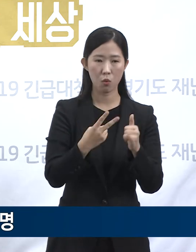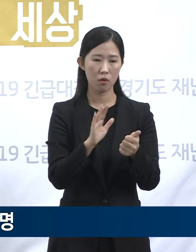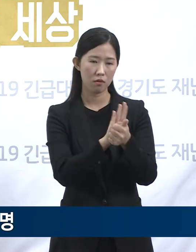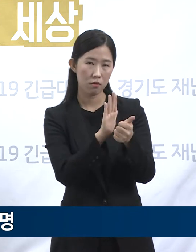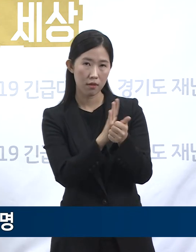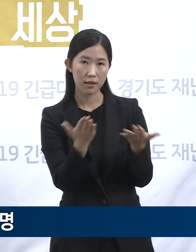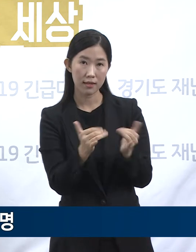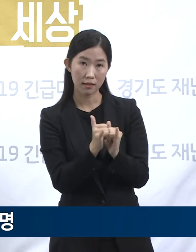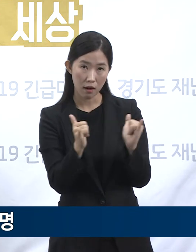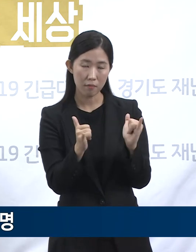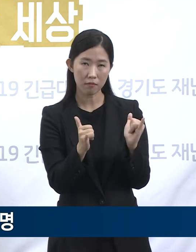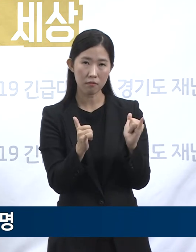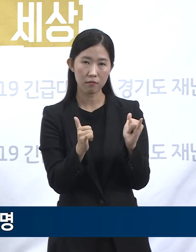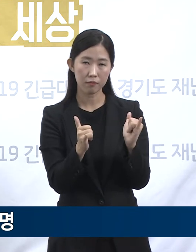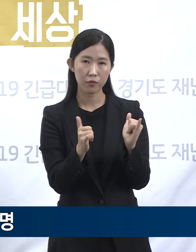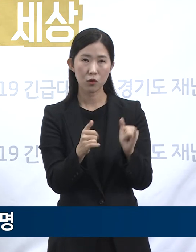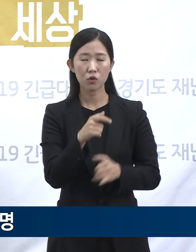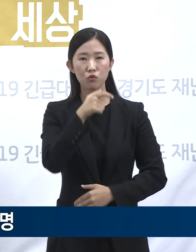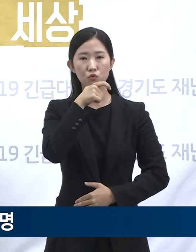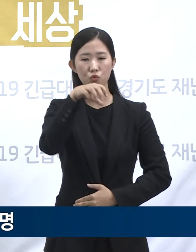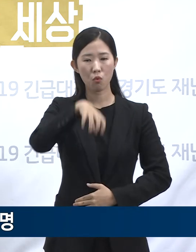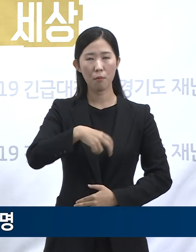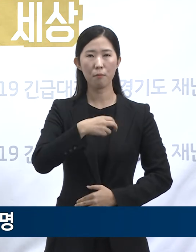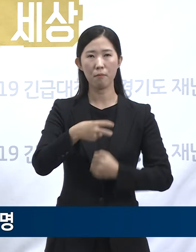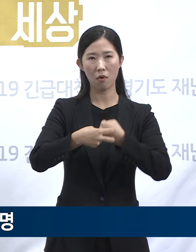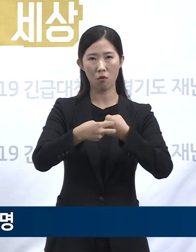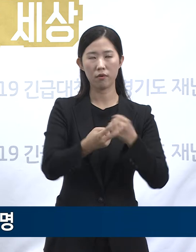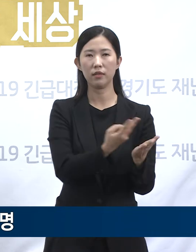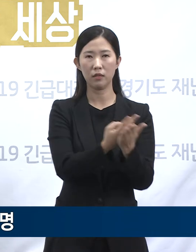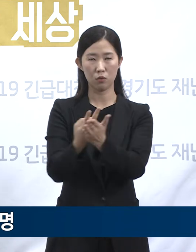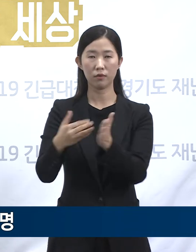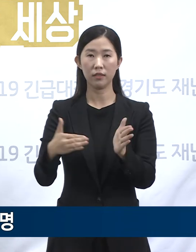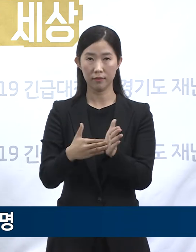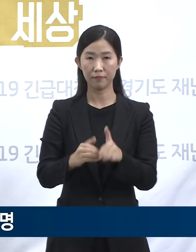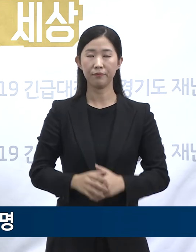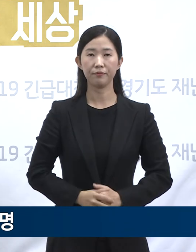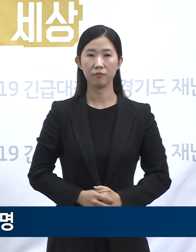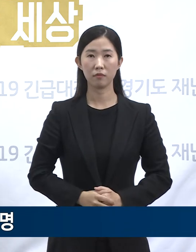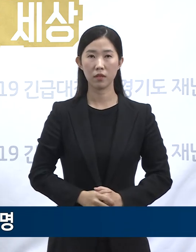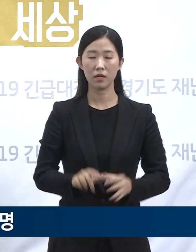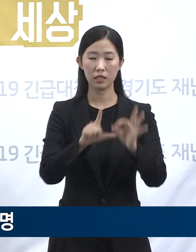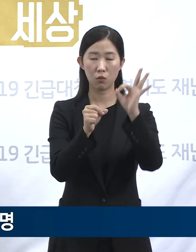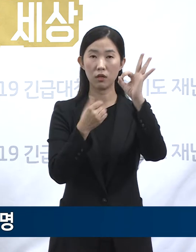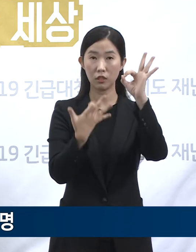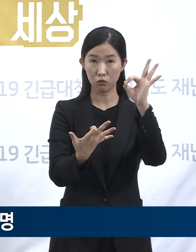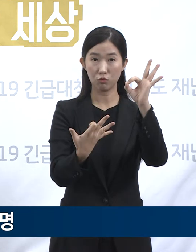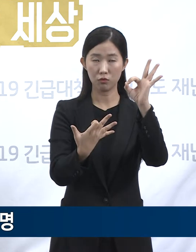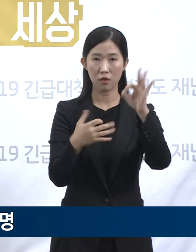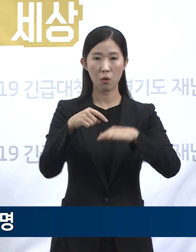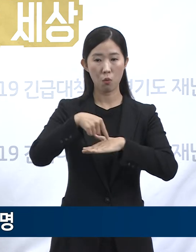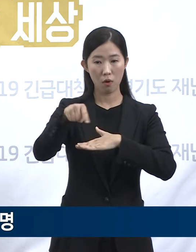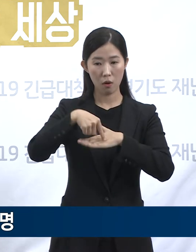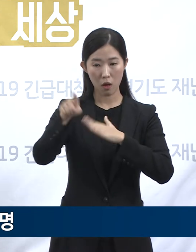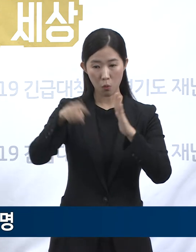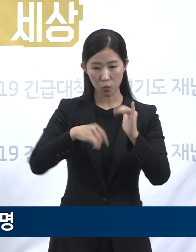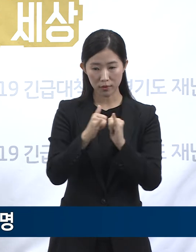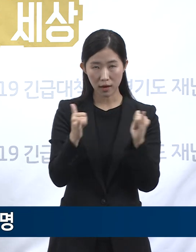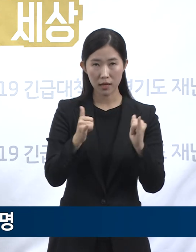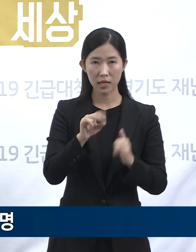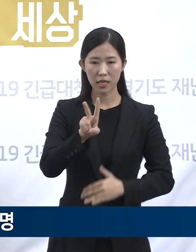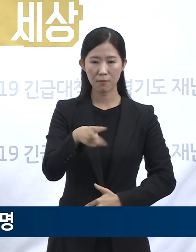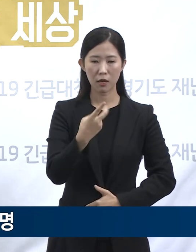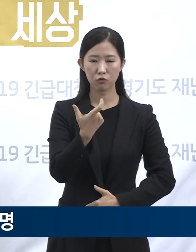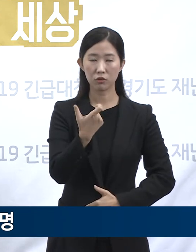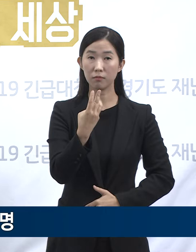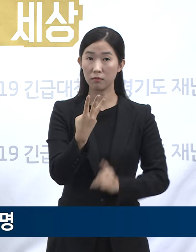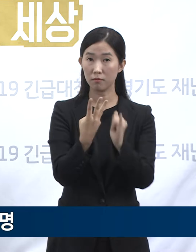20일에 경기도의료원 수원병원으로 이송하였습니다. 10월 19일에는 의뢰 이용자 263명을 검사